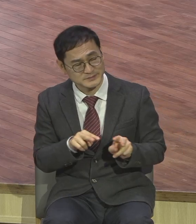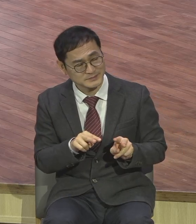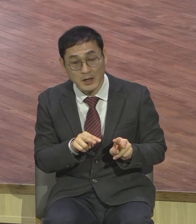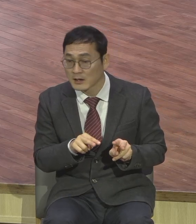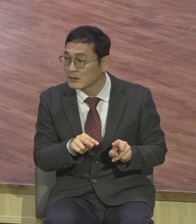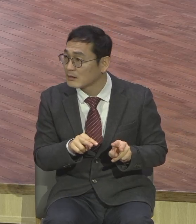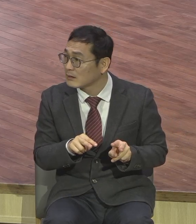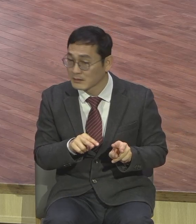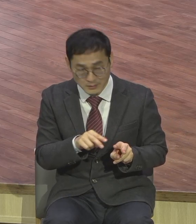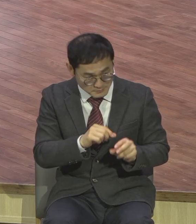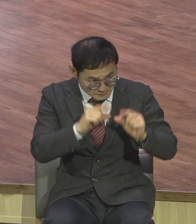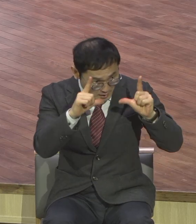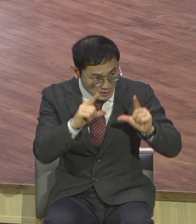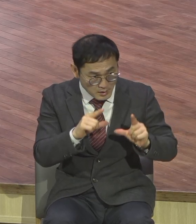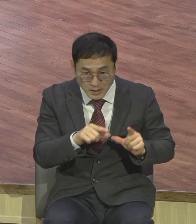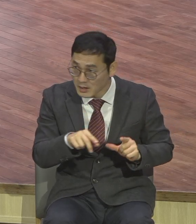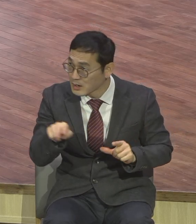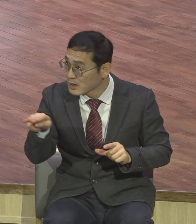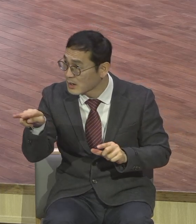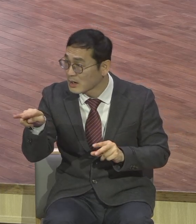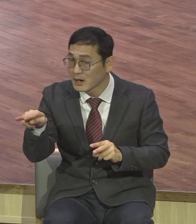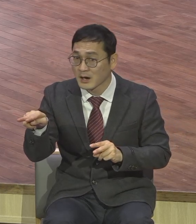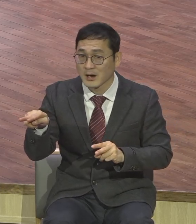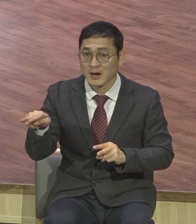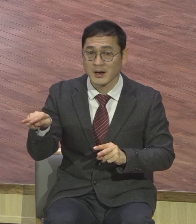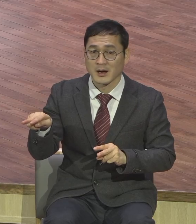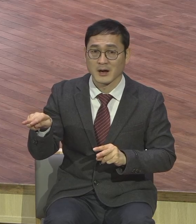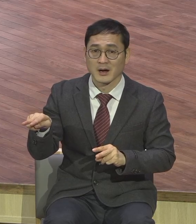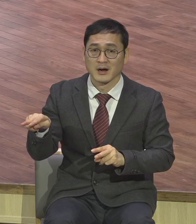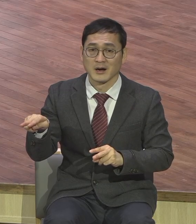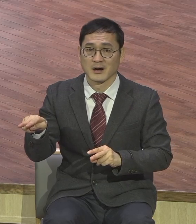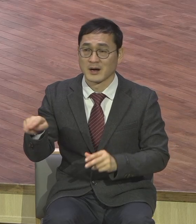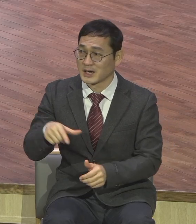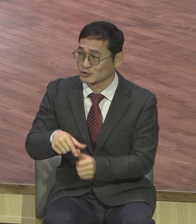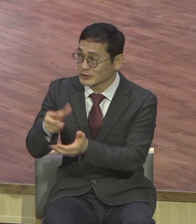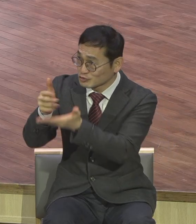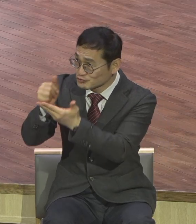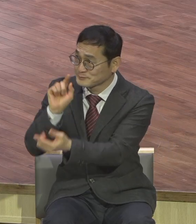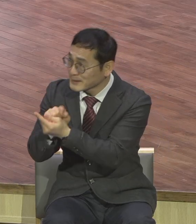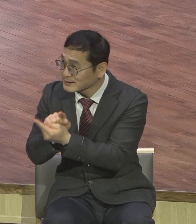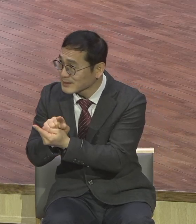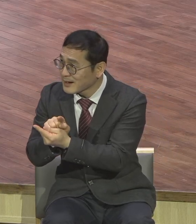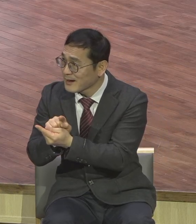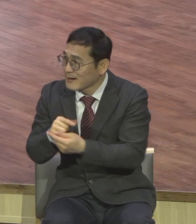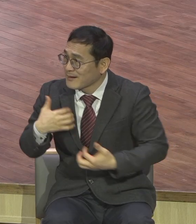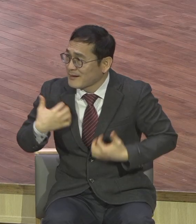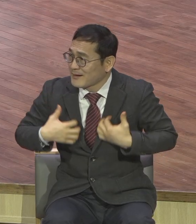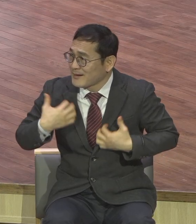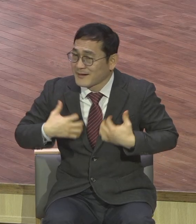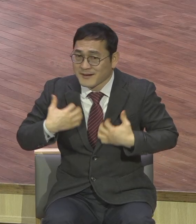메시야를 만났다고 기뻐하면서 하나님께 영광을 돌리는 장면이 있습니다